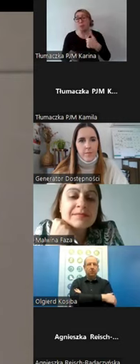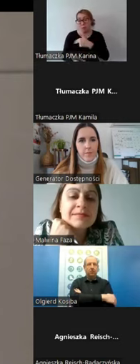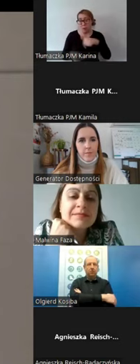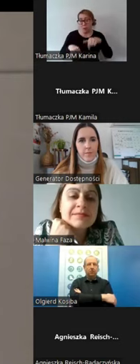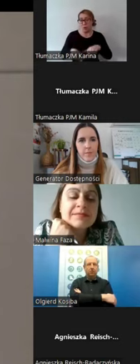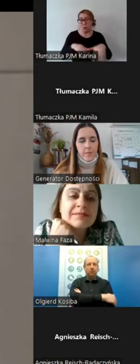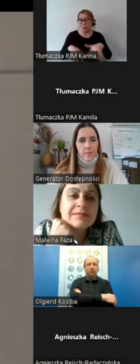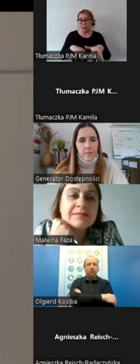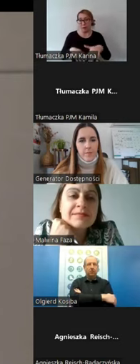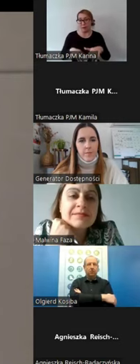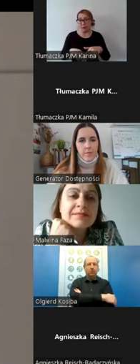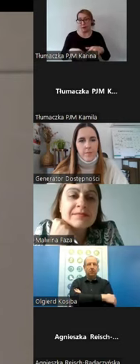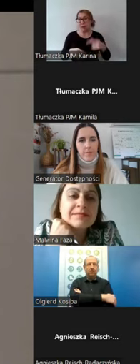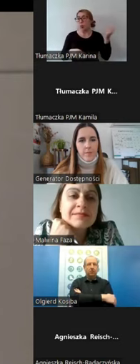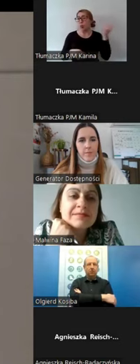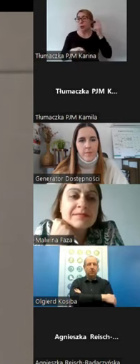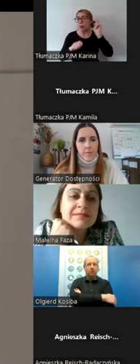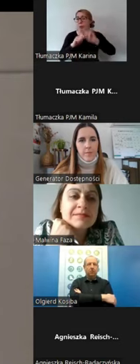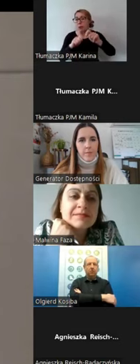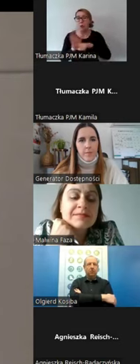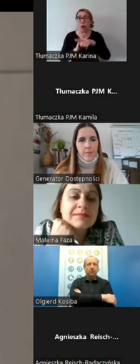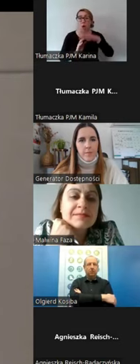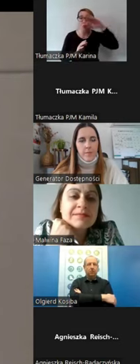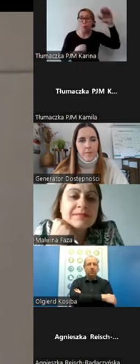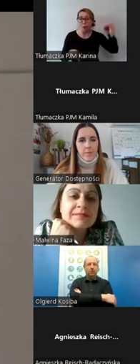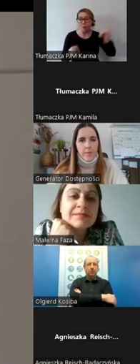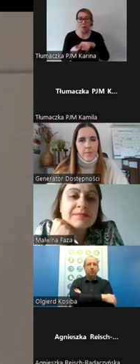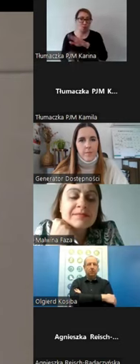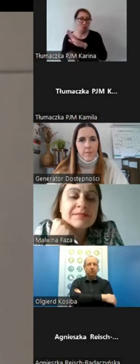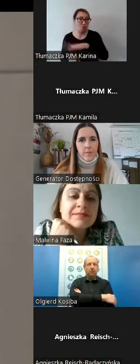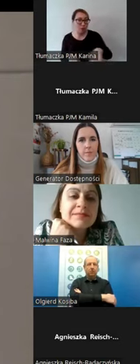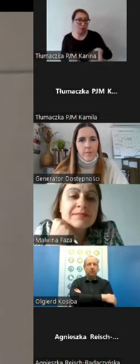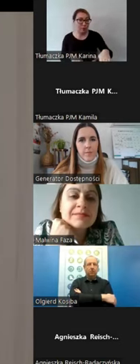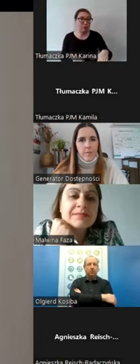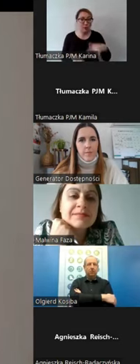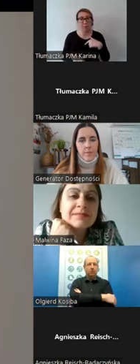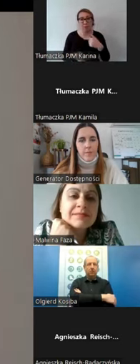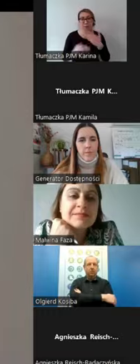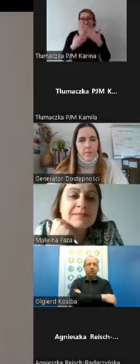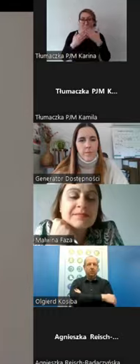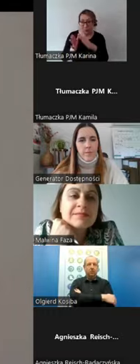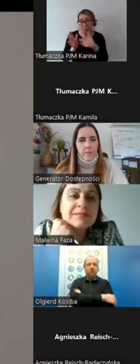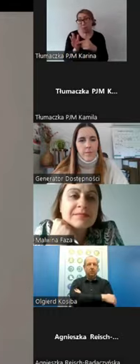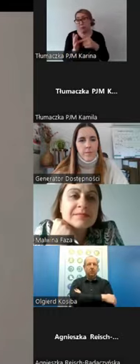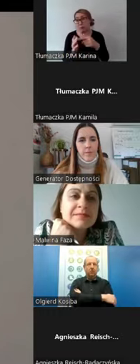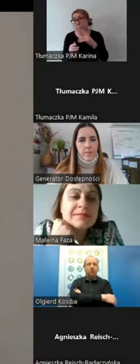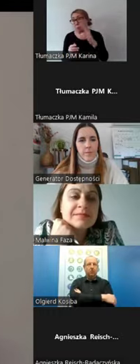zbadać słuch zarówno osobom dorosłym, ale też dzieciom i postawić właśnie taką diagnozę.